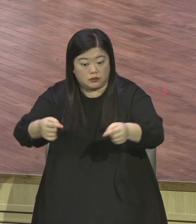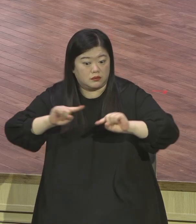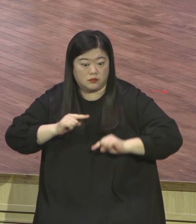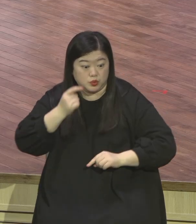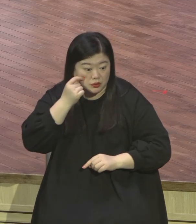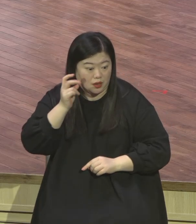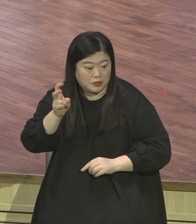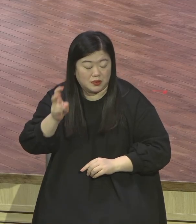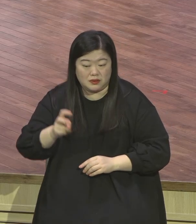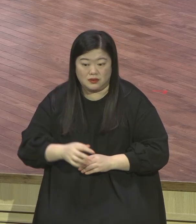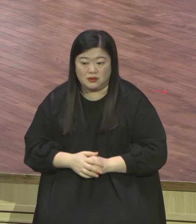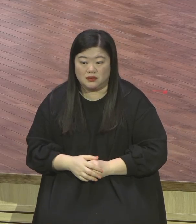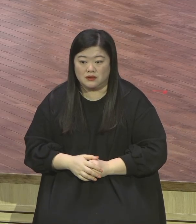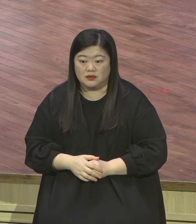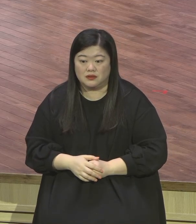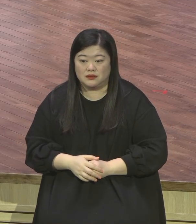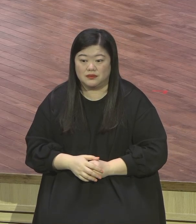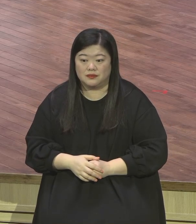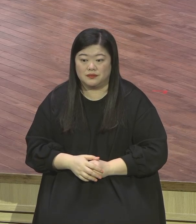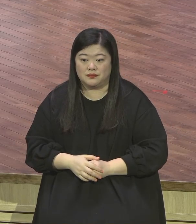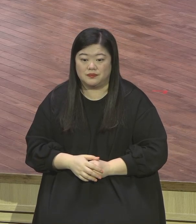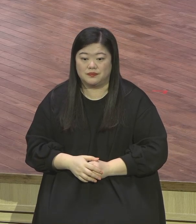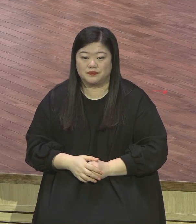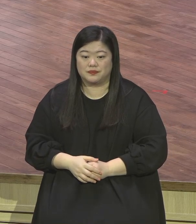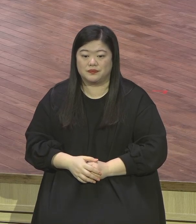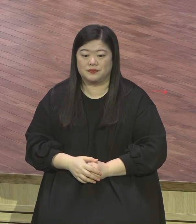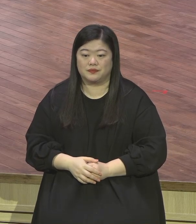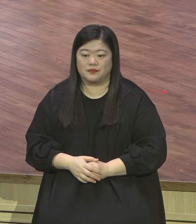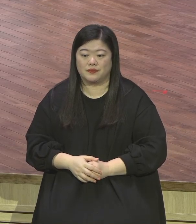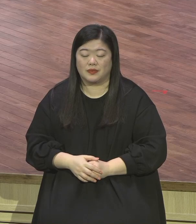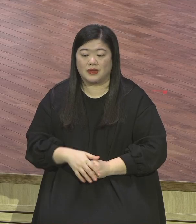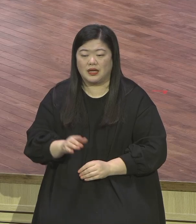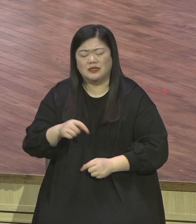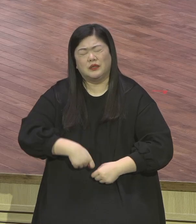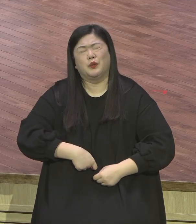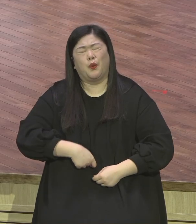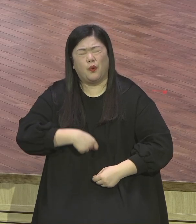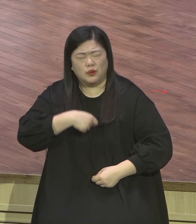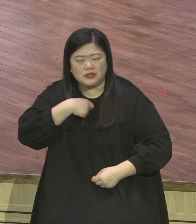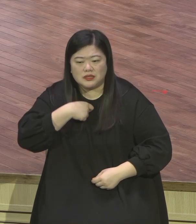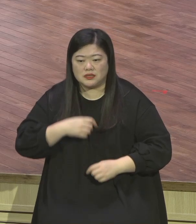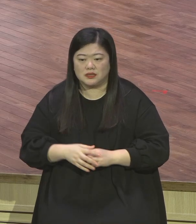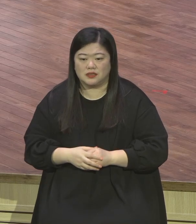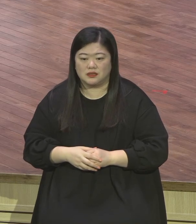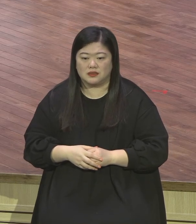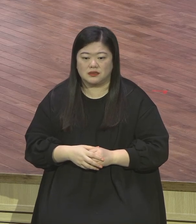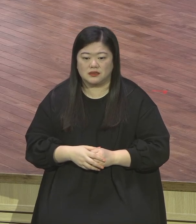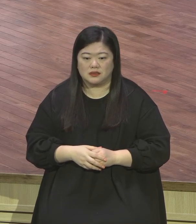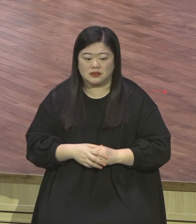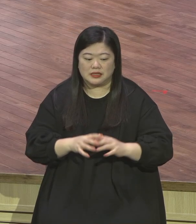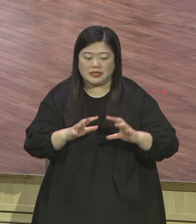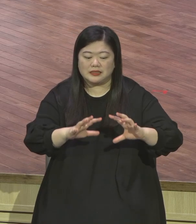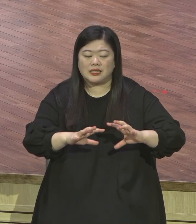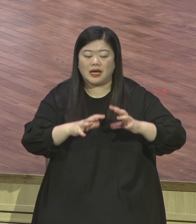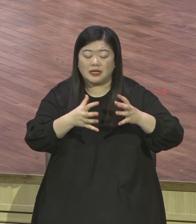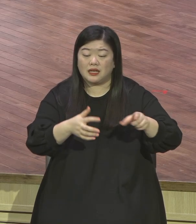사람 본심 알라 그러면요 세상에서 뭐라는지 아십니까 세 가지 해보면 안다 그래요 노름 해보면 알고 술 먹어보면 알고